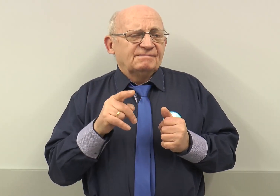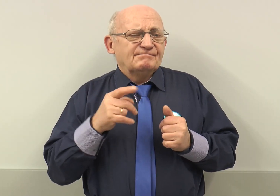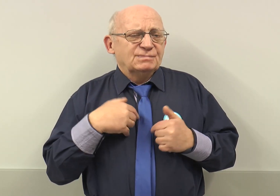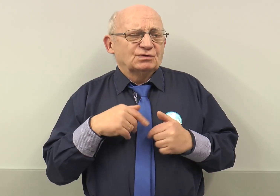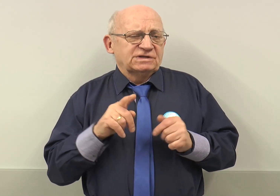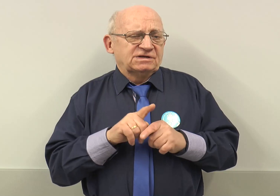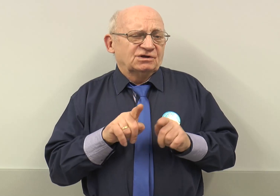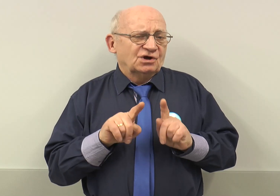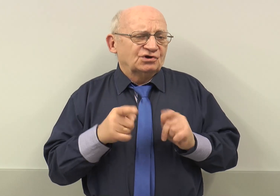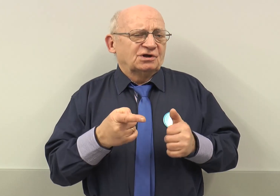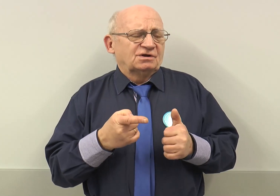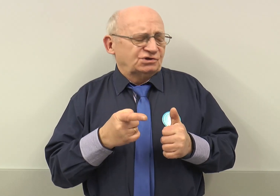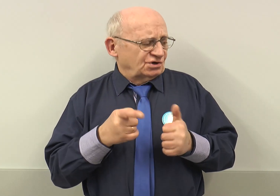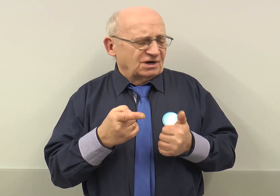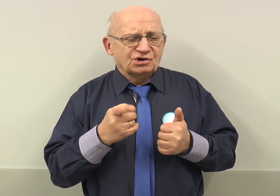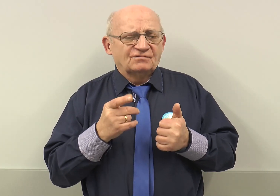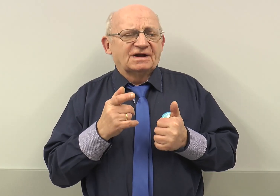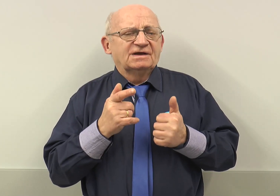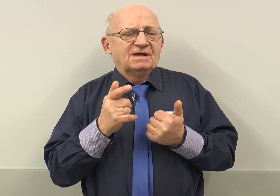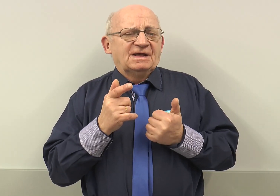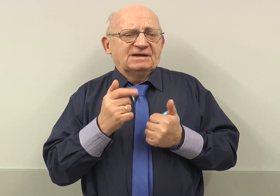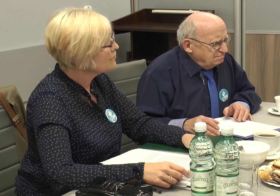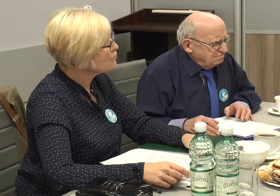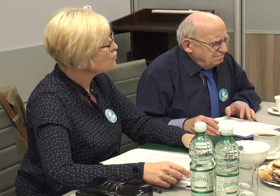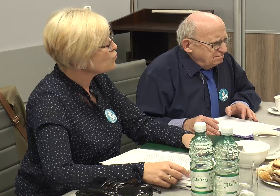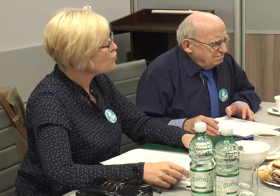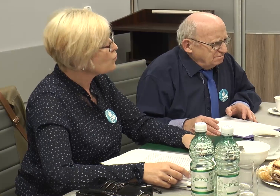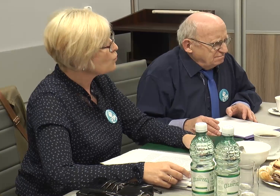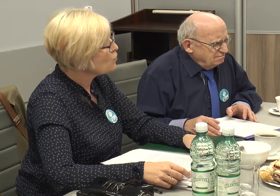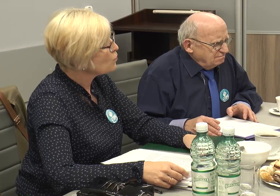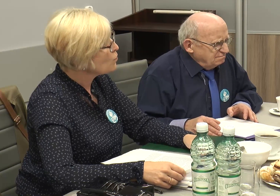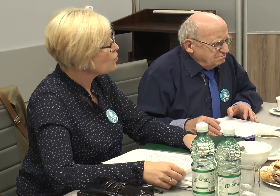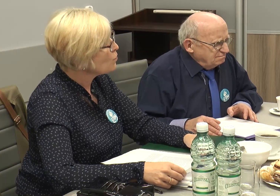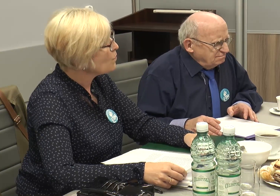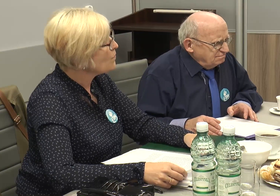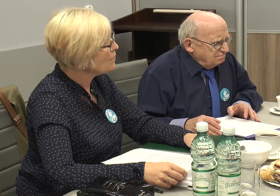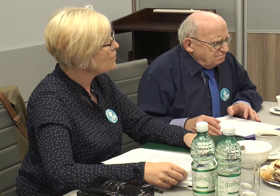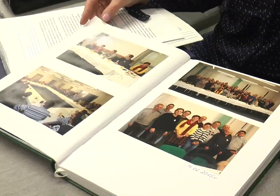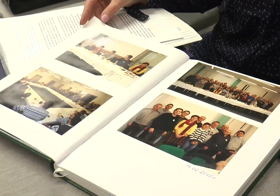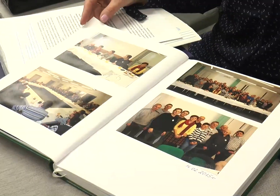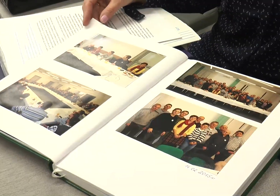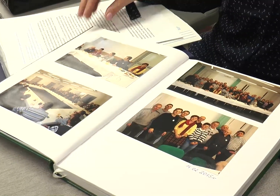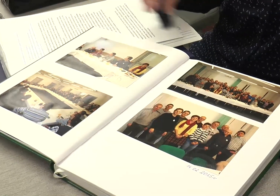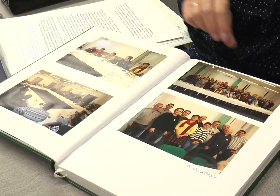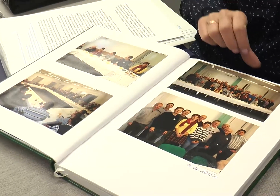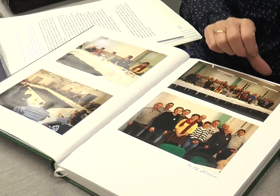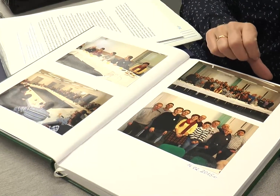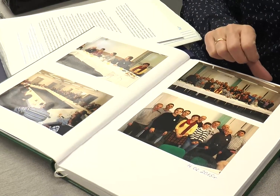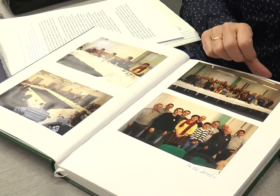Były tutaj zorganizowane sprawa wycieczki do Arłamowa, gdzie w Głuchych